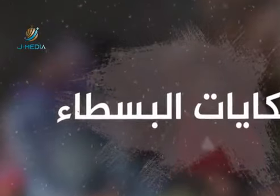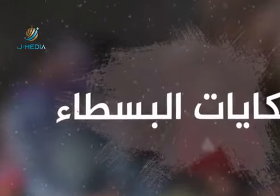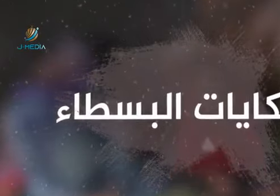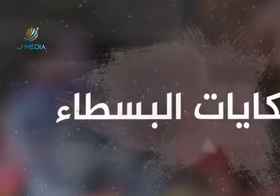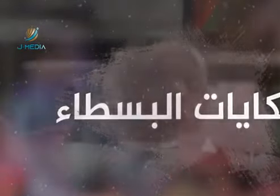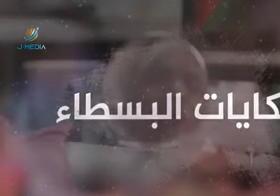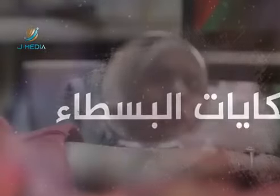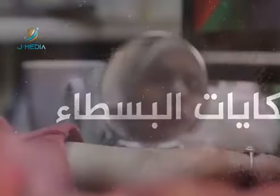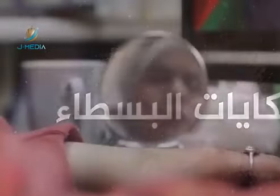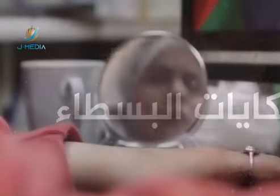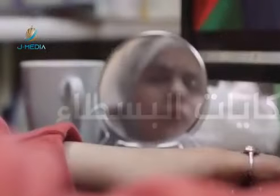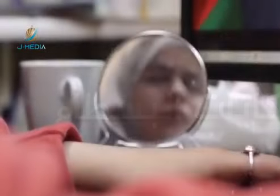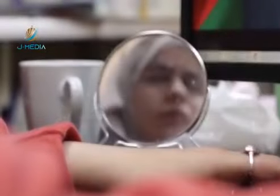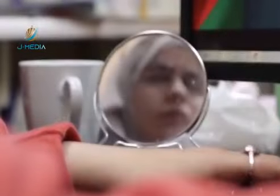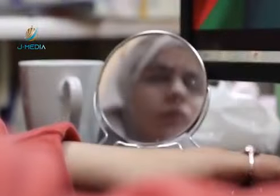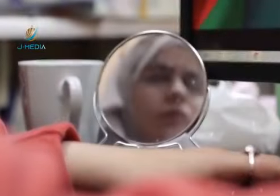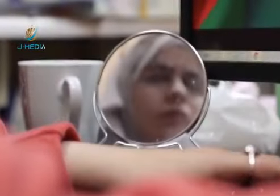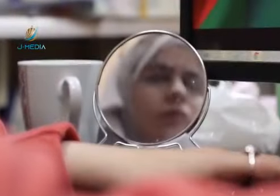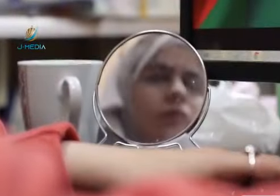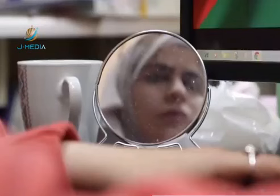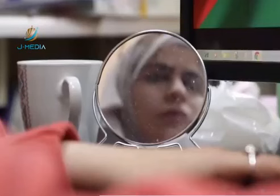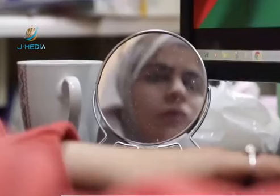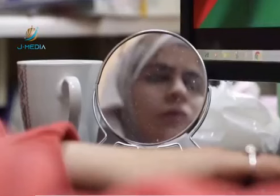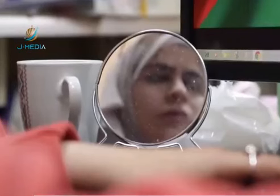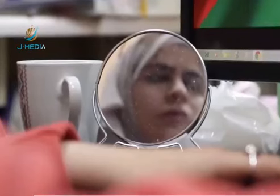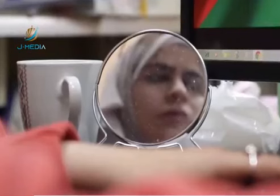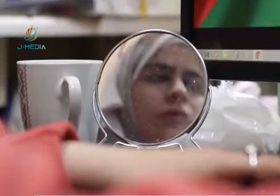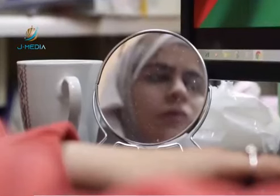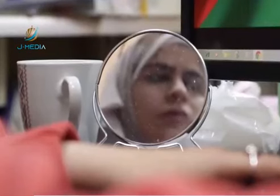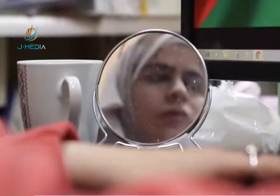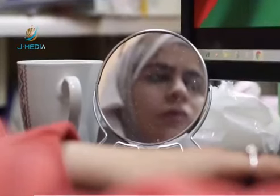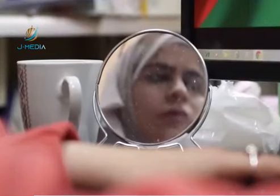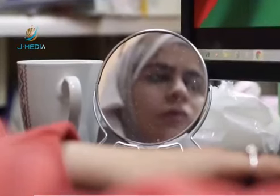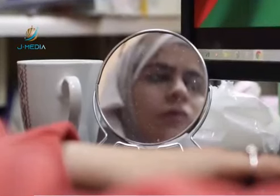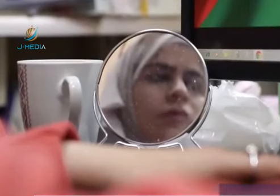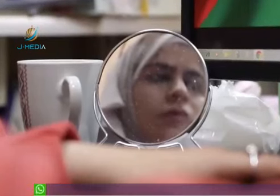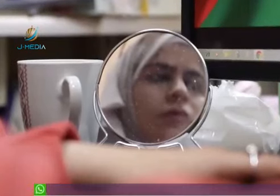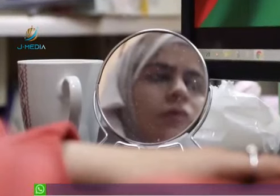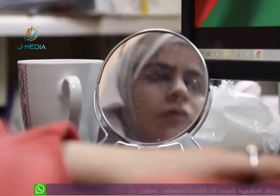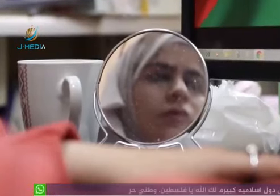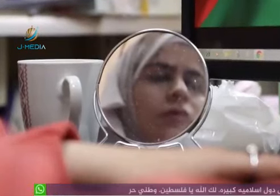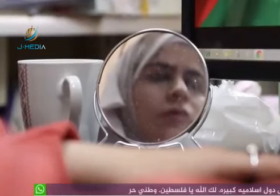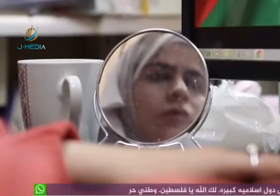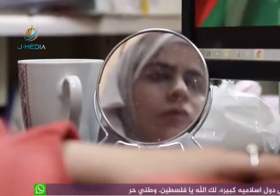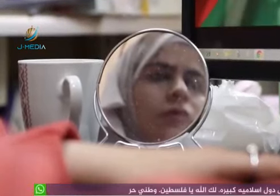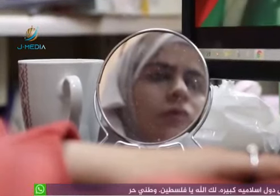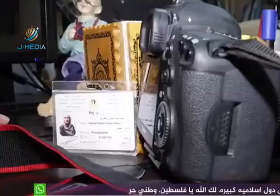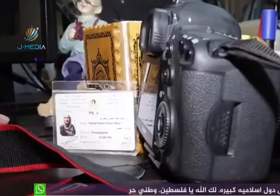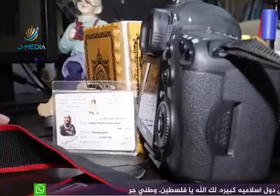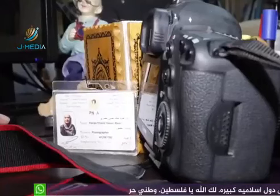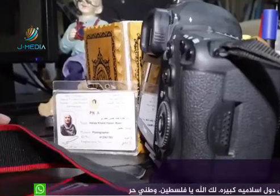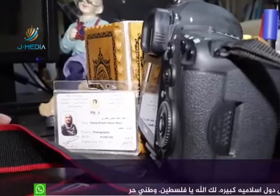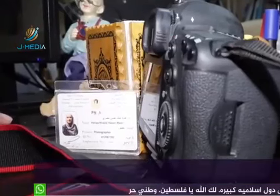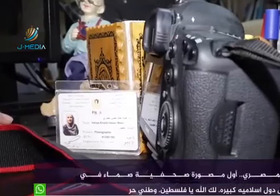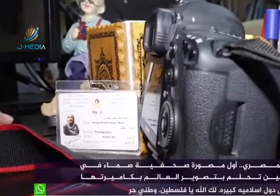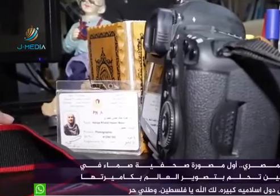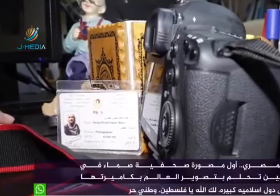ب13 سنة أو أقل كنت بدورة طبعا مع أخوي حسن